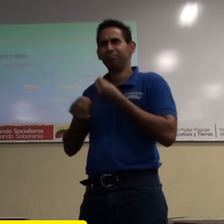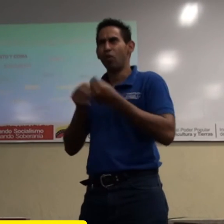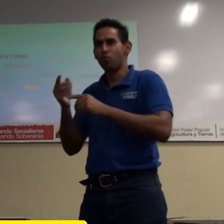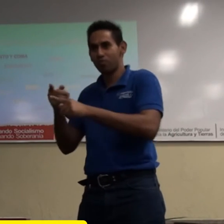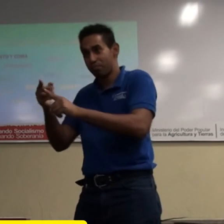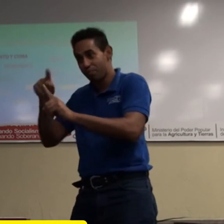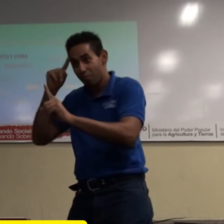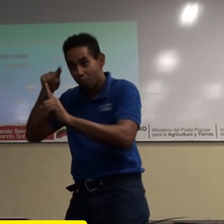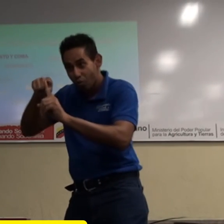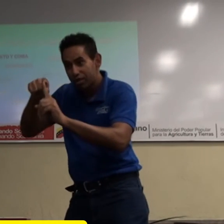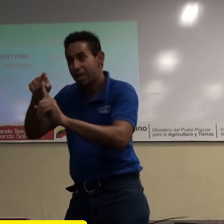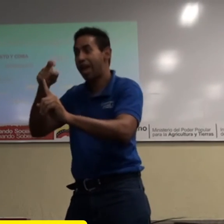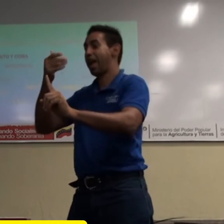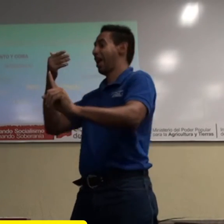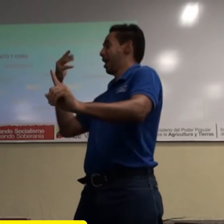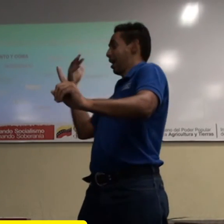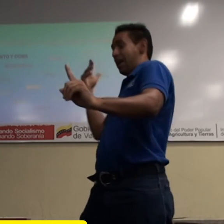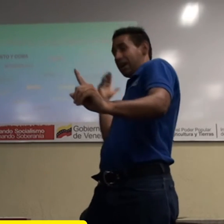Inver.